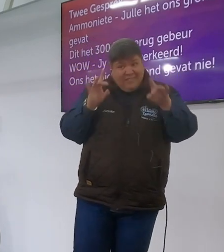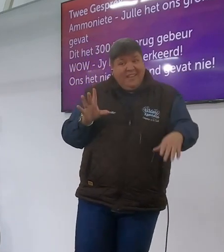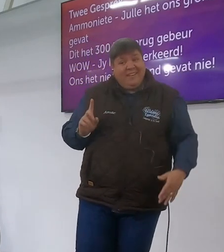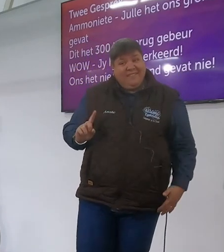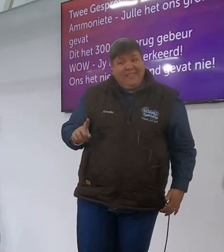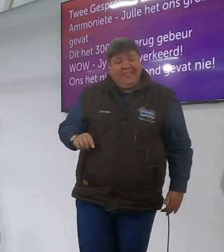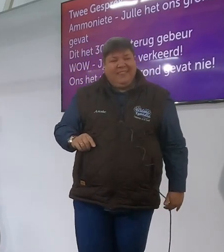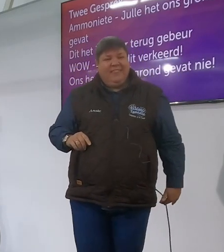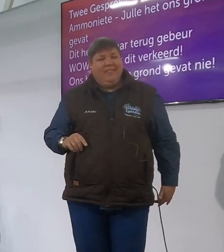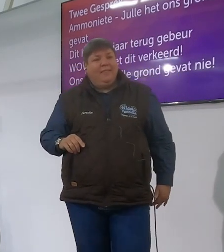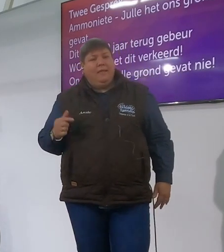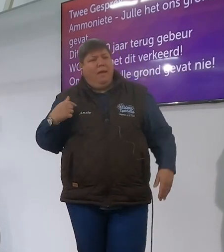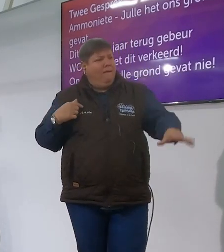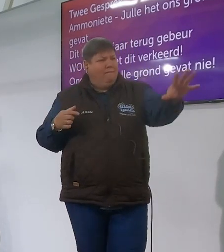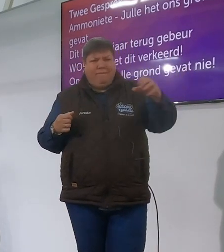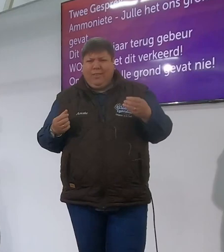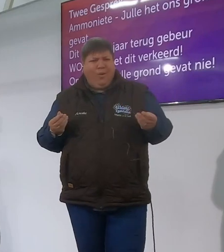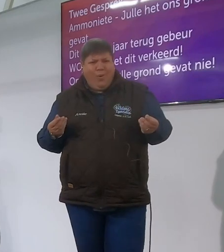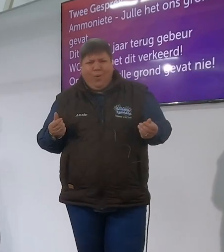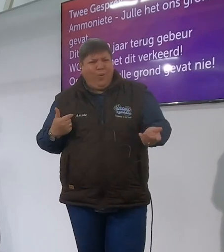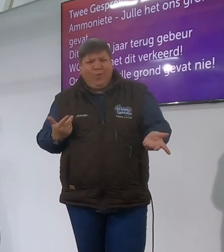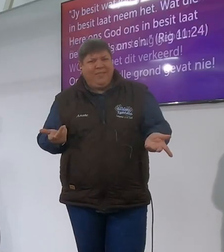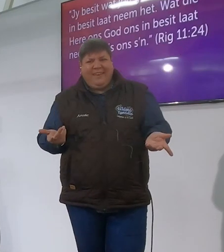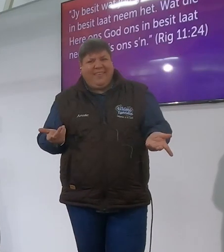ons het nie jylle grond gevaard ne